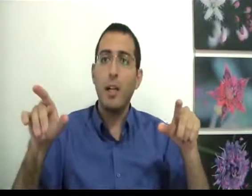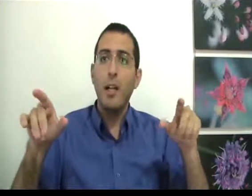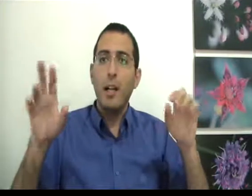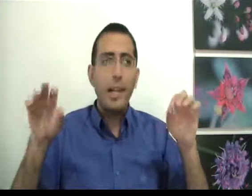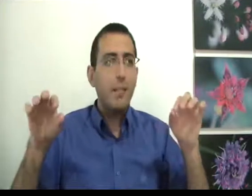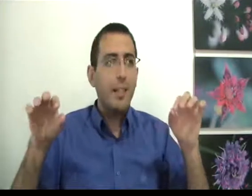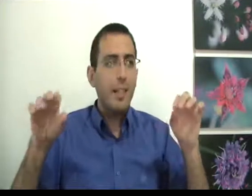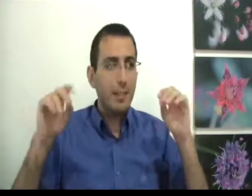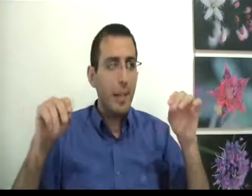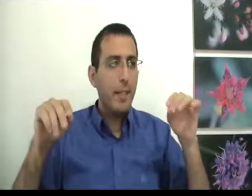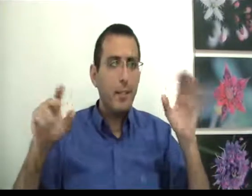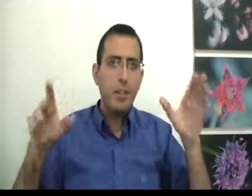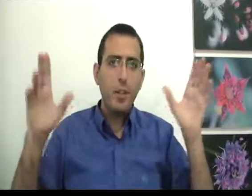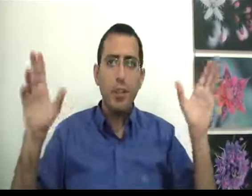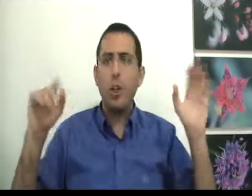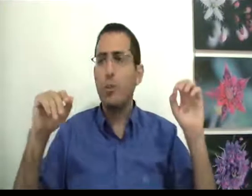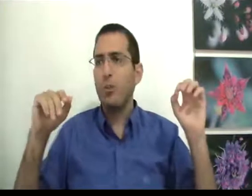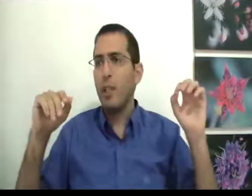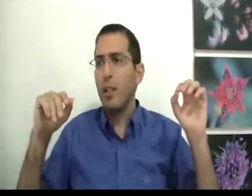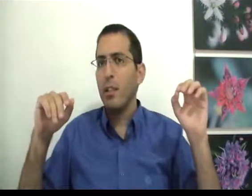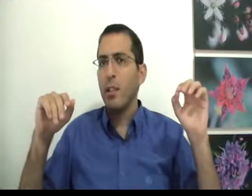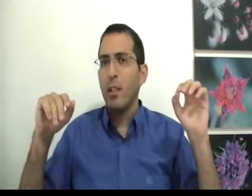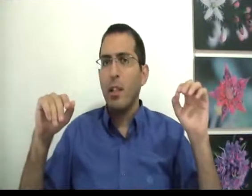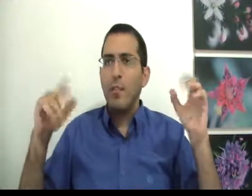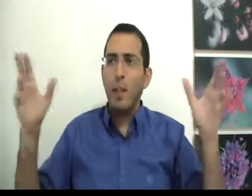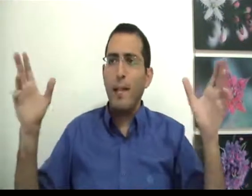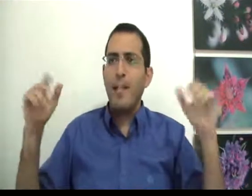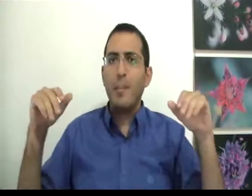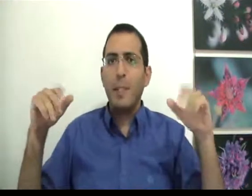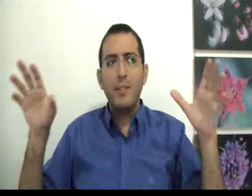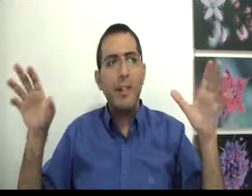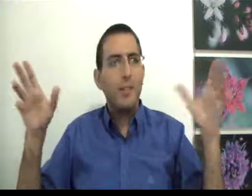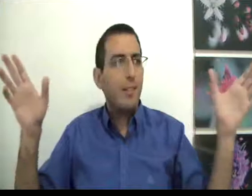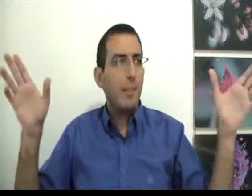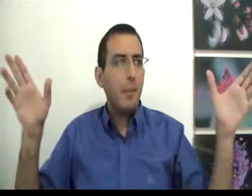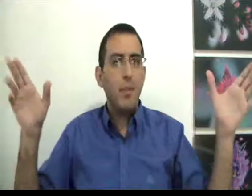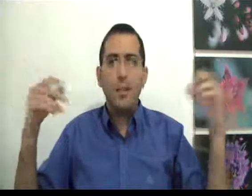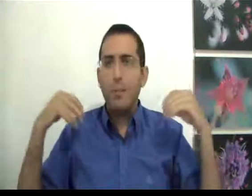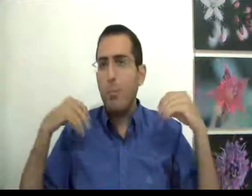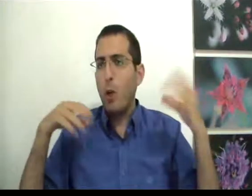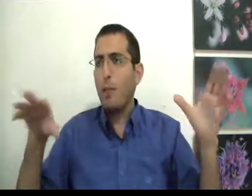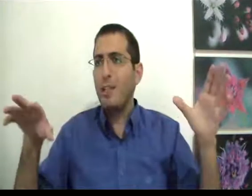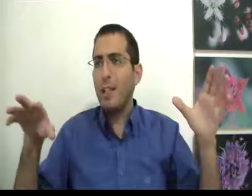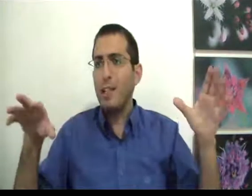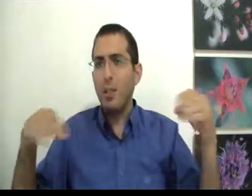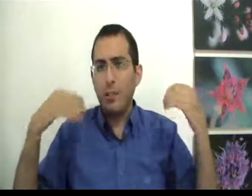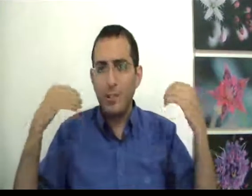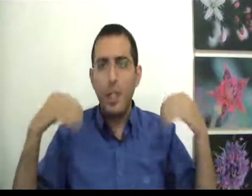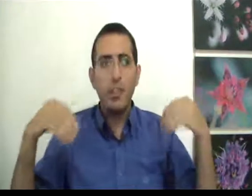אם תגיד את האמת אז אוהב אושר לא חשוב לי ולא בא לי להתאמץ ואין לי זמן סבבה. כל מה שאתה צריך לעשות זה להיות